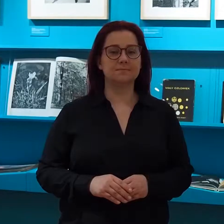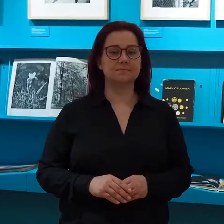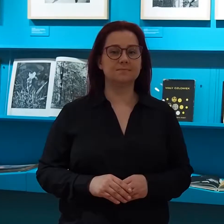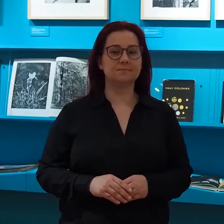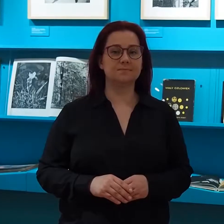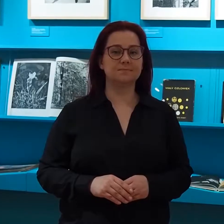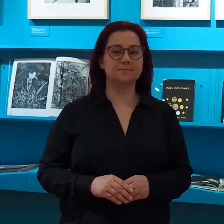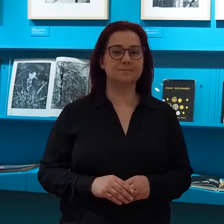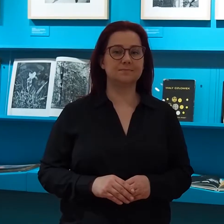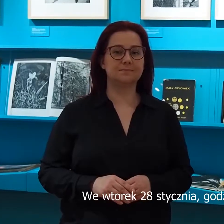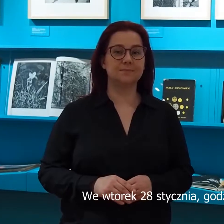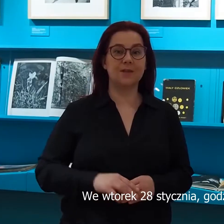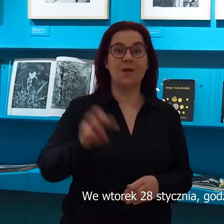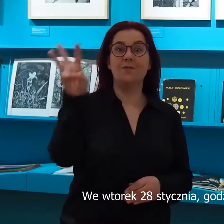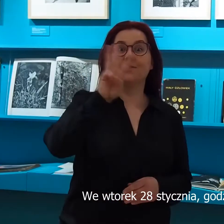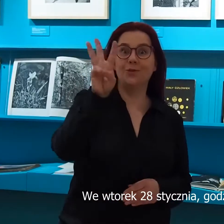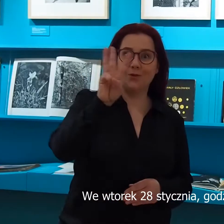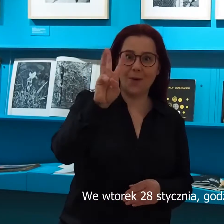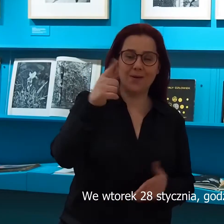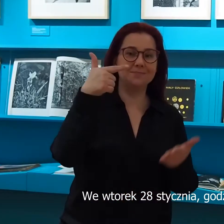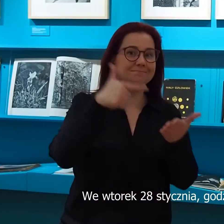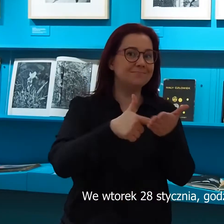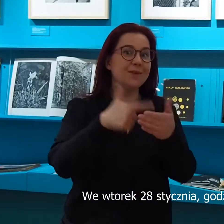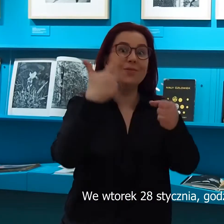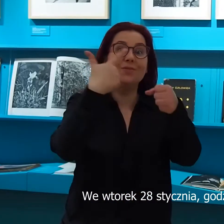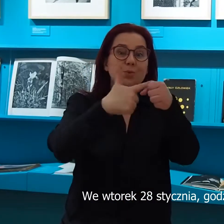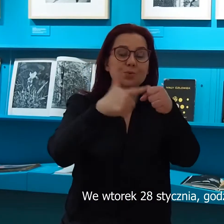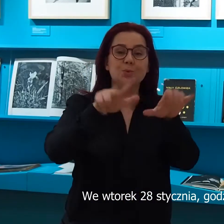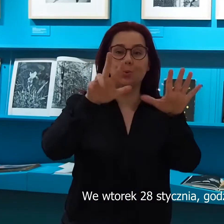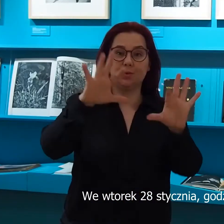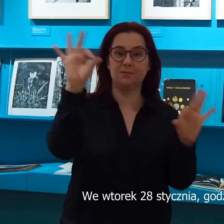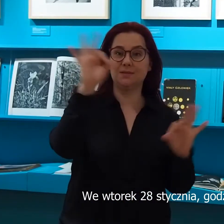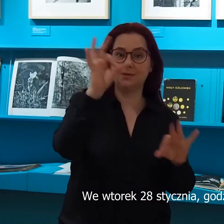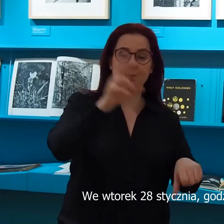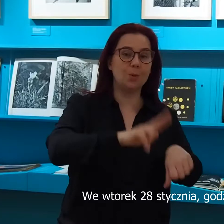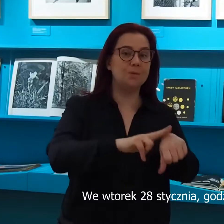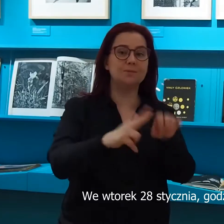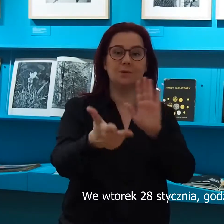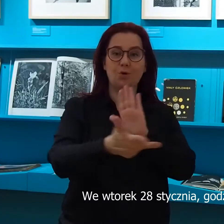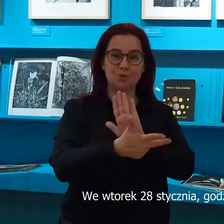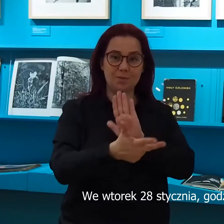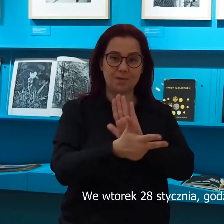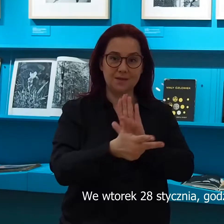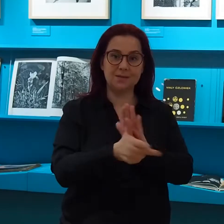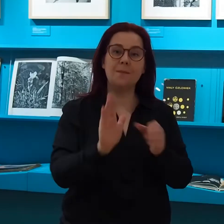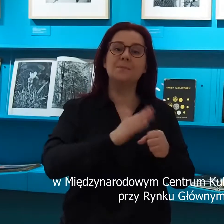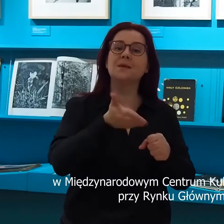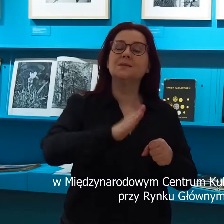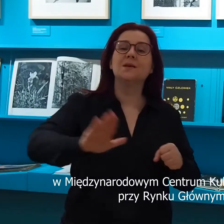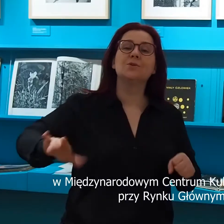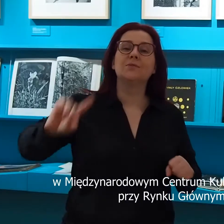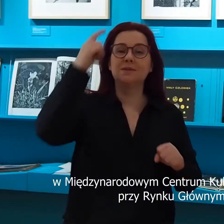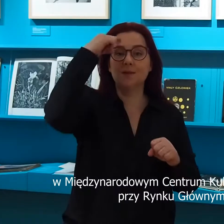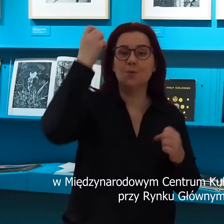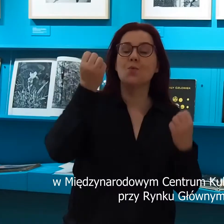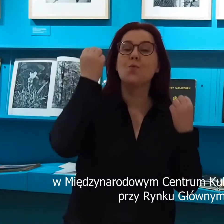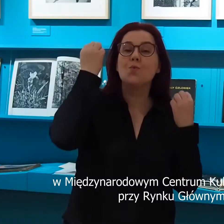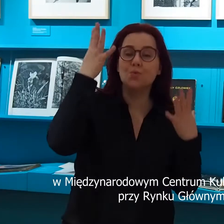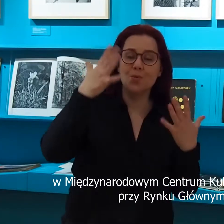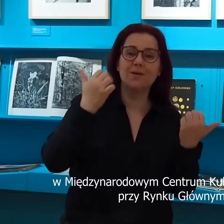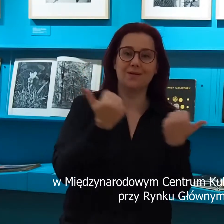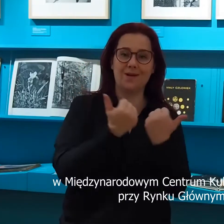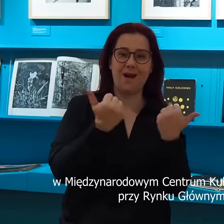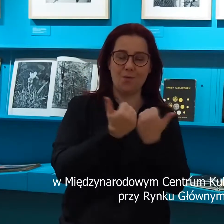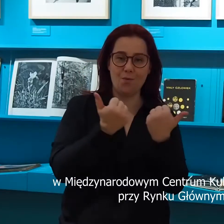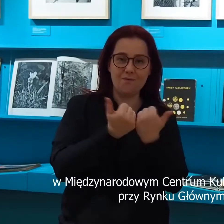We wtorek, 28 stycznia o godzinie 18 w Międzynarodowym Centrum Kultury w